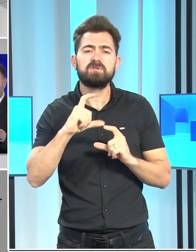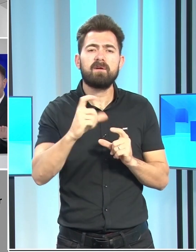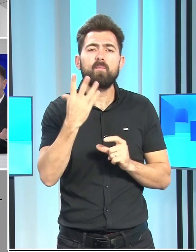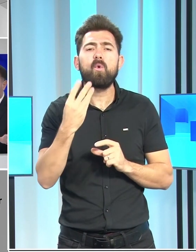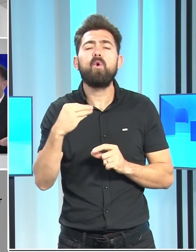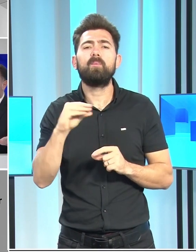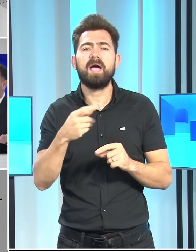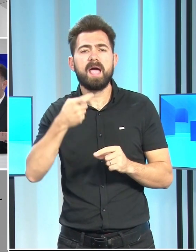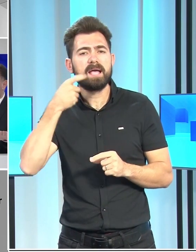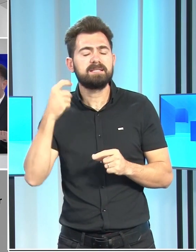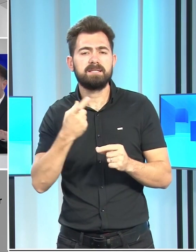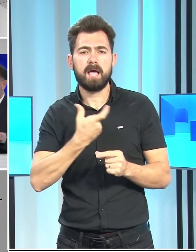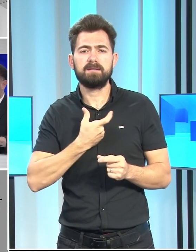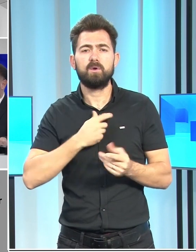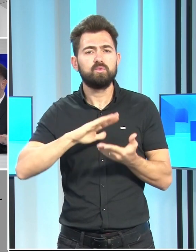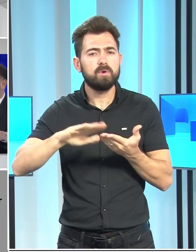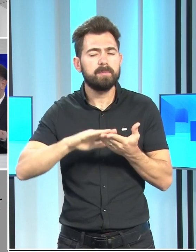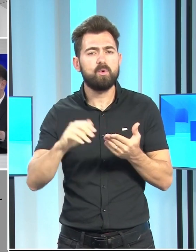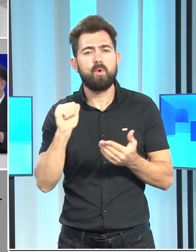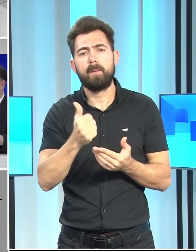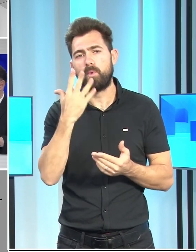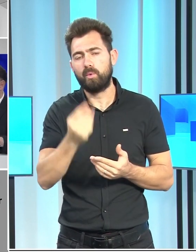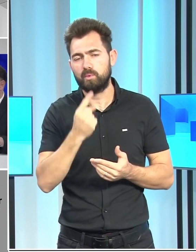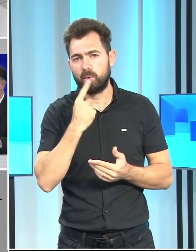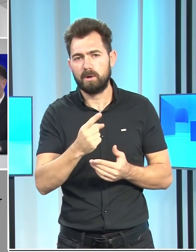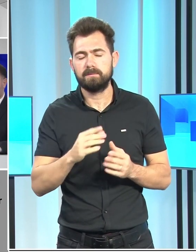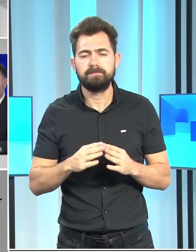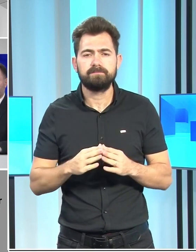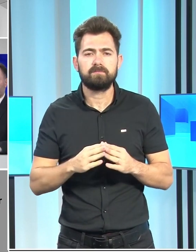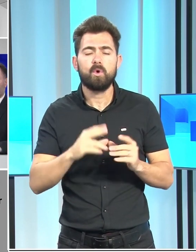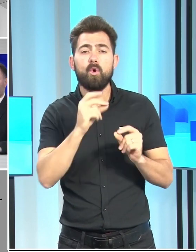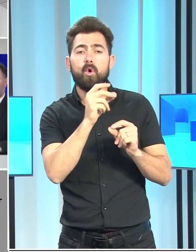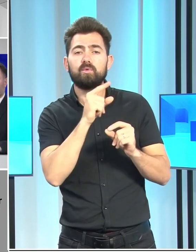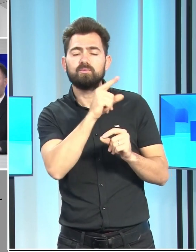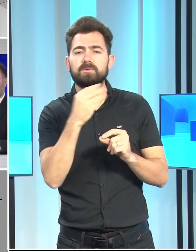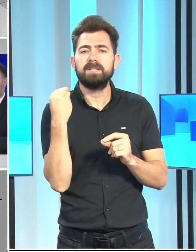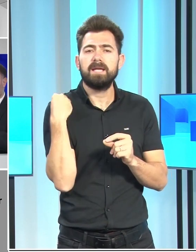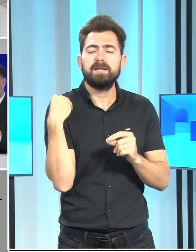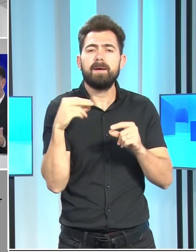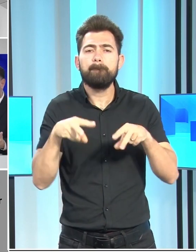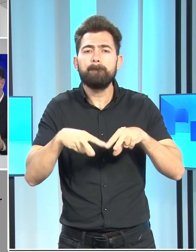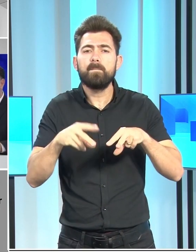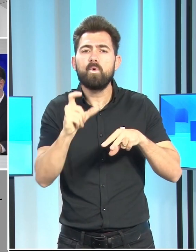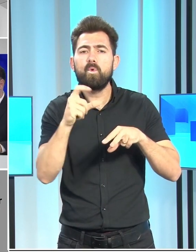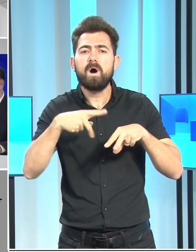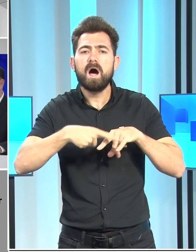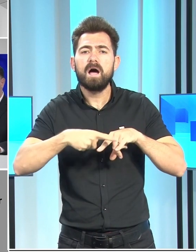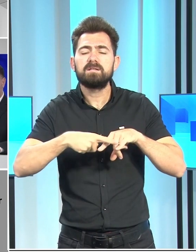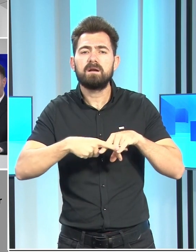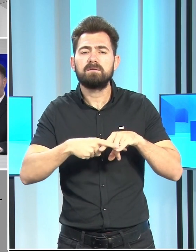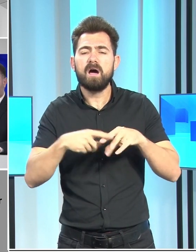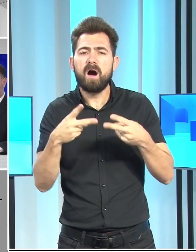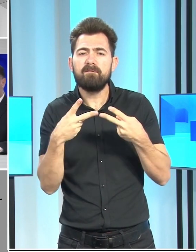elzem olduğunu söyledi. Öztürkler, yeni muhacere taffının önümüzdeki günlerde